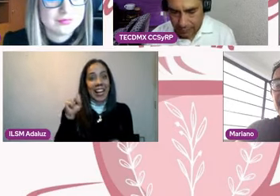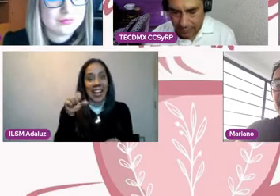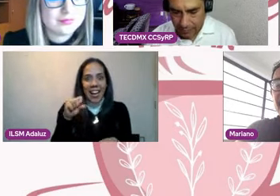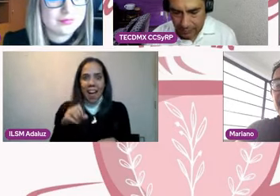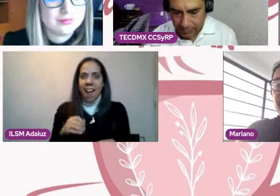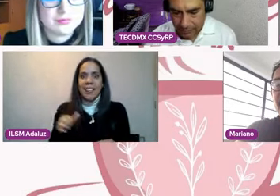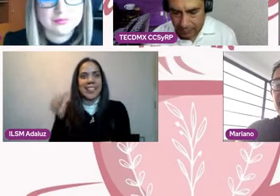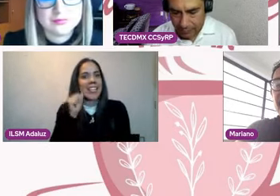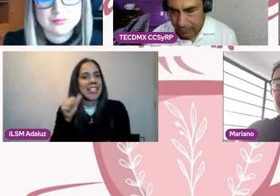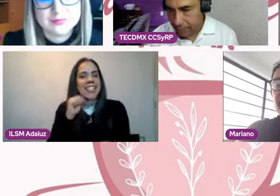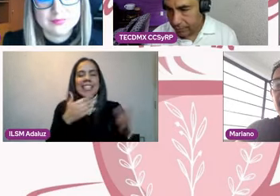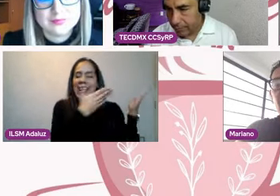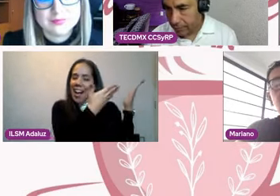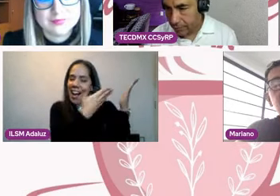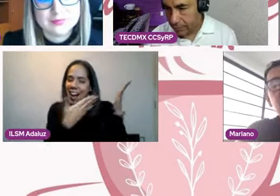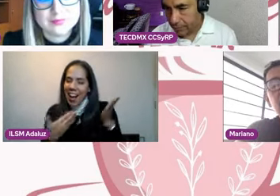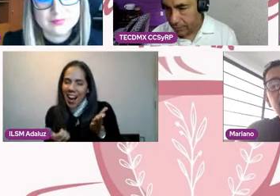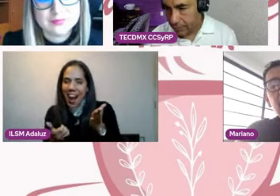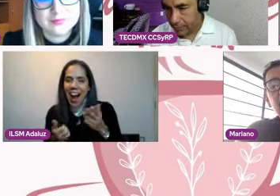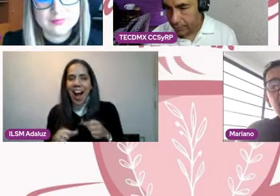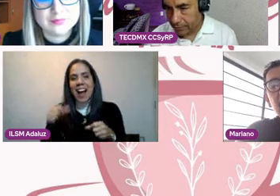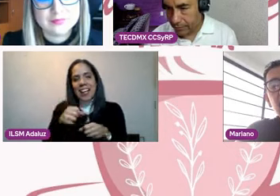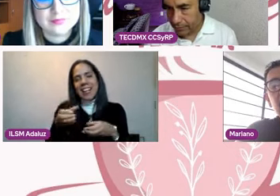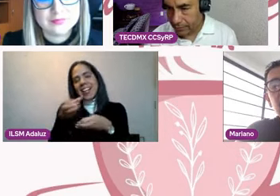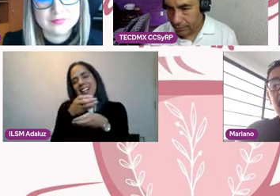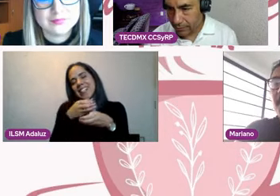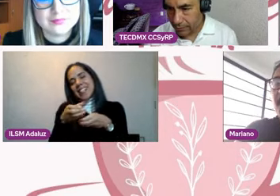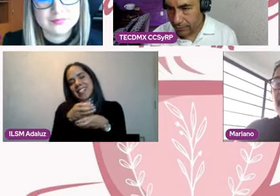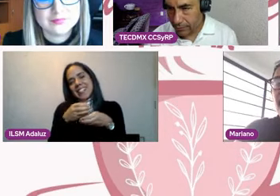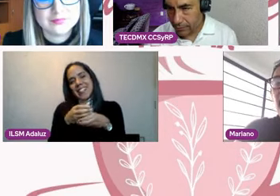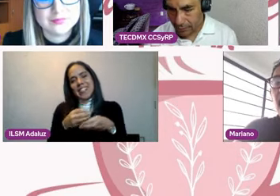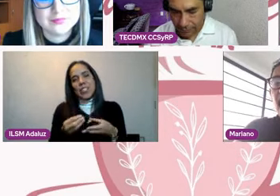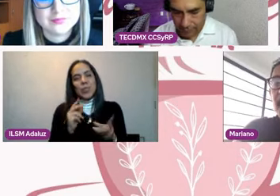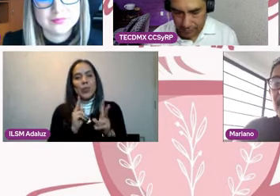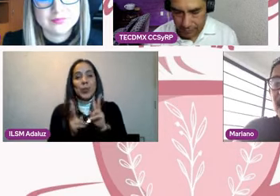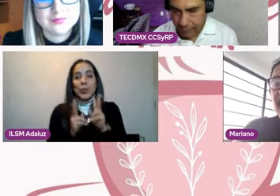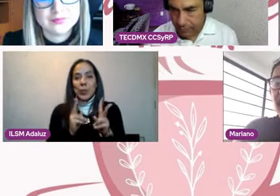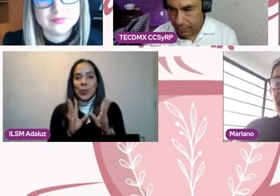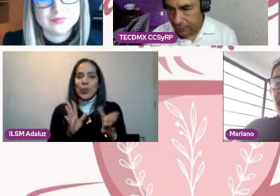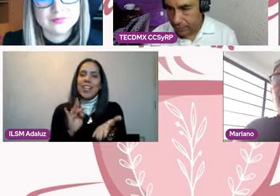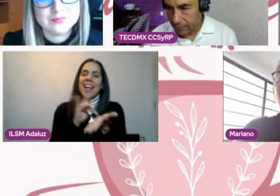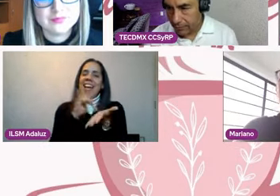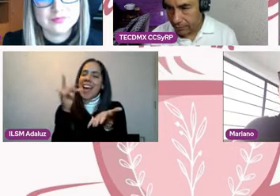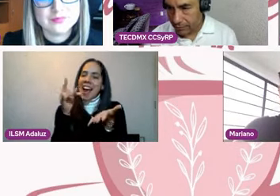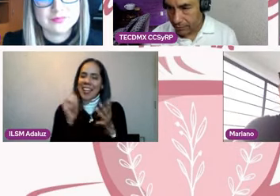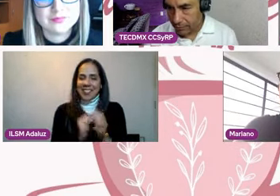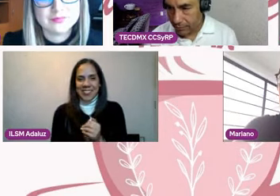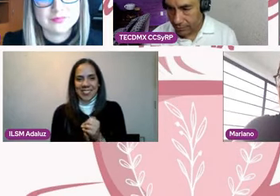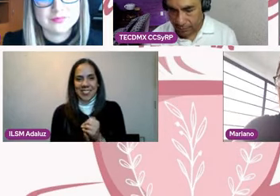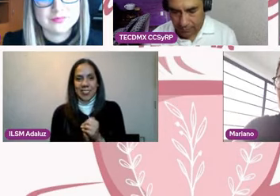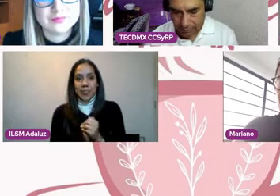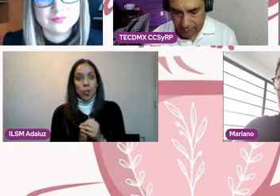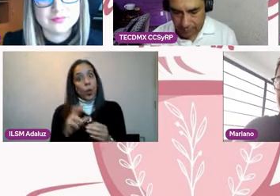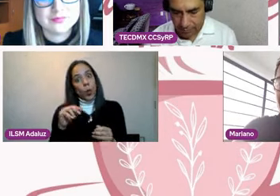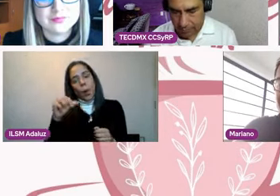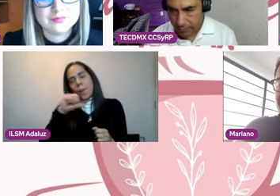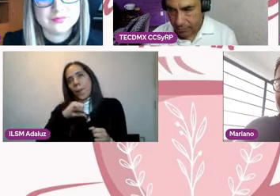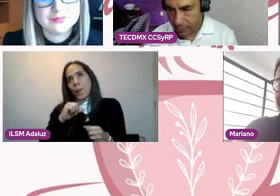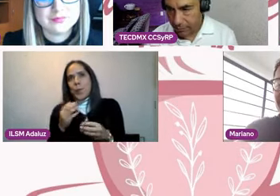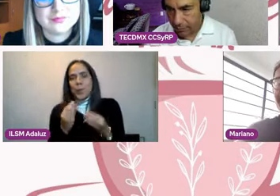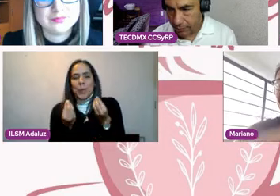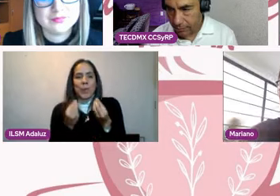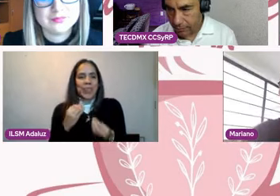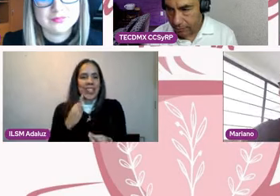un honor tenerla con nosotras y nosotros. Gracias, gracias de verdad. No, bueno, más bien el honor es mío de que me tengan otra vez por acá.